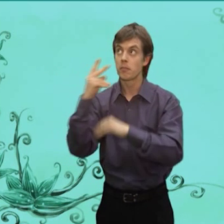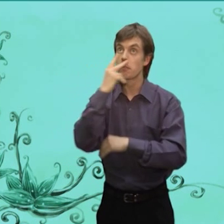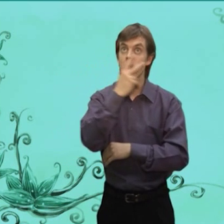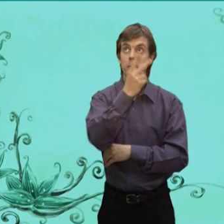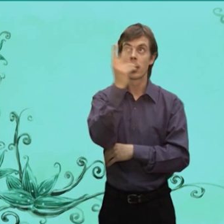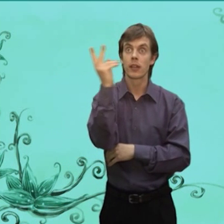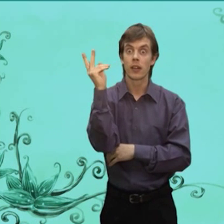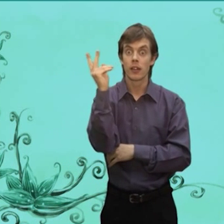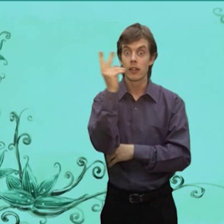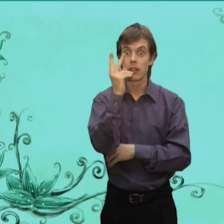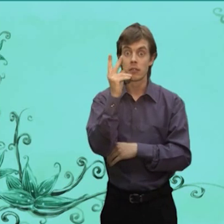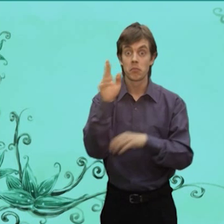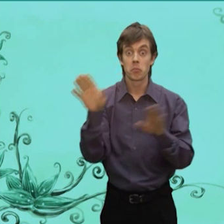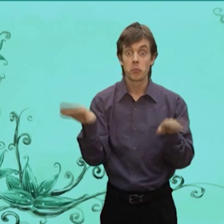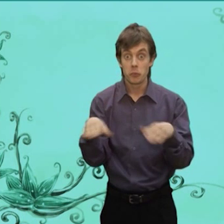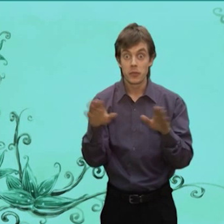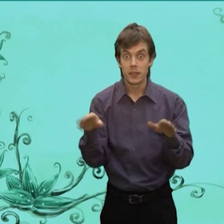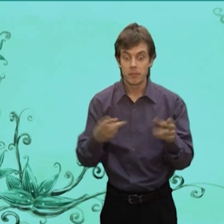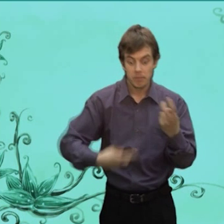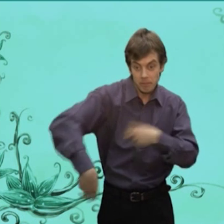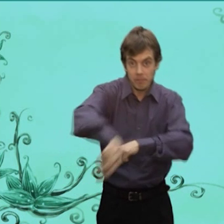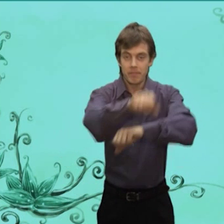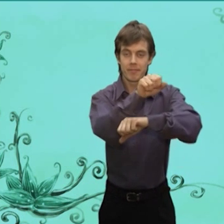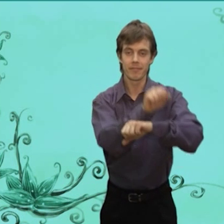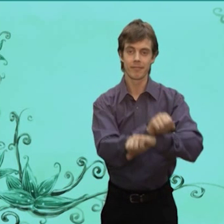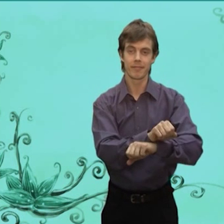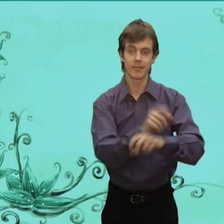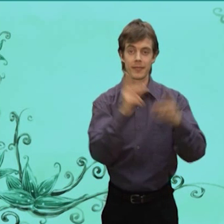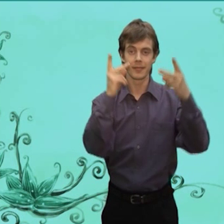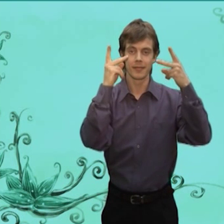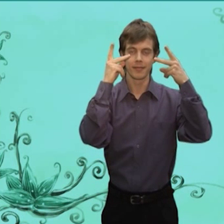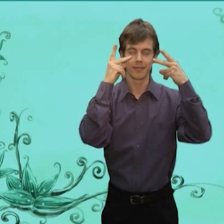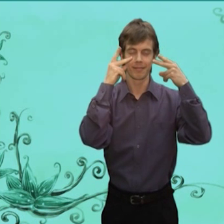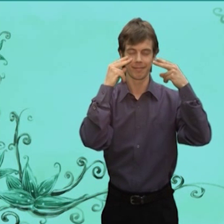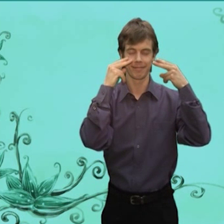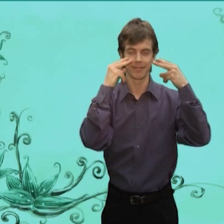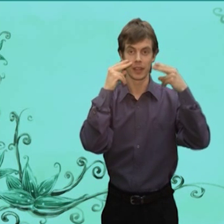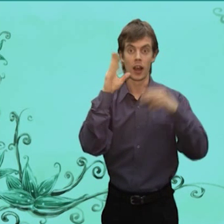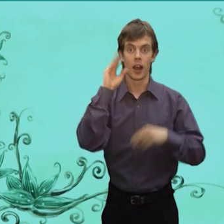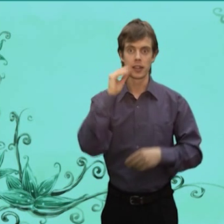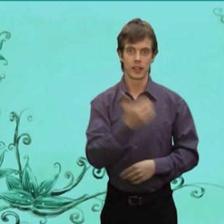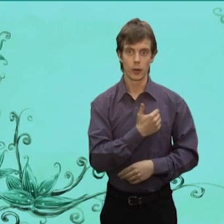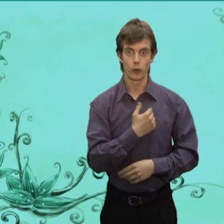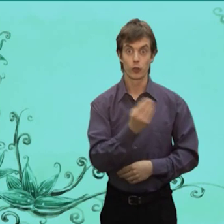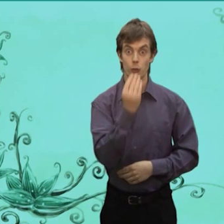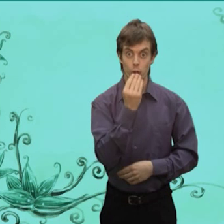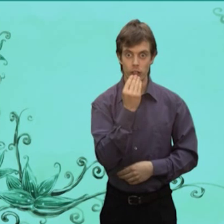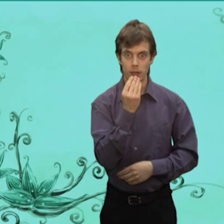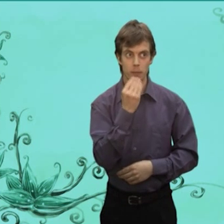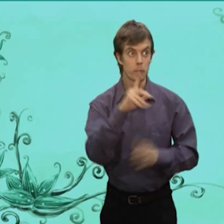Глядь, никого нет Лежит, да полеживает А